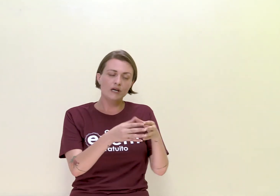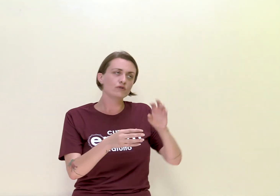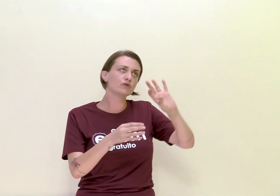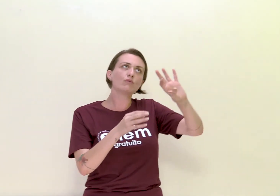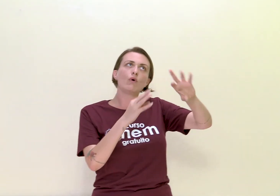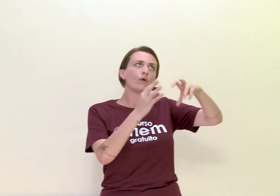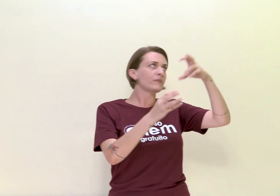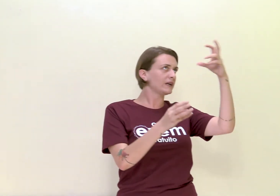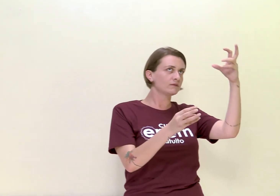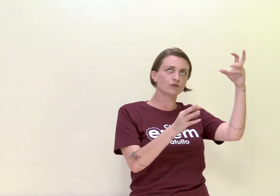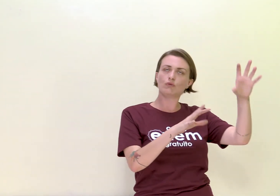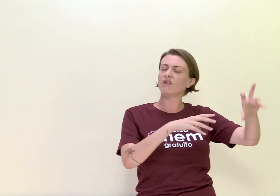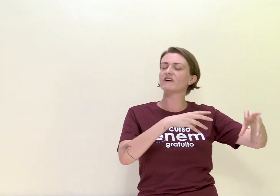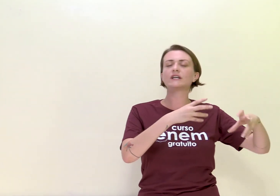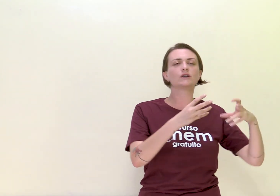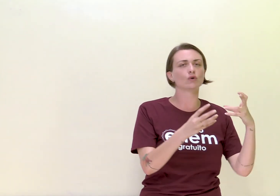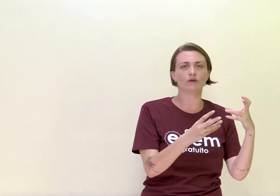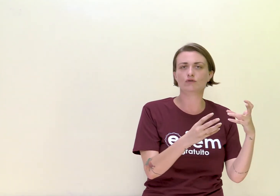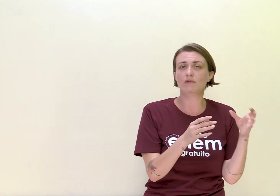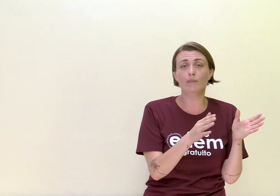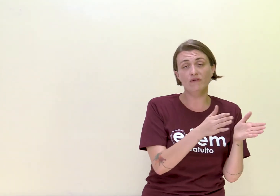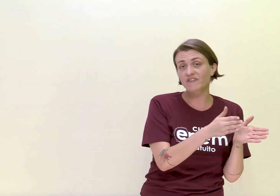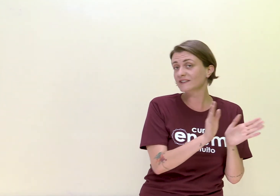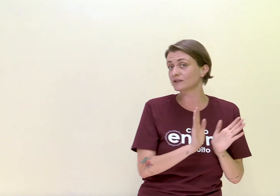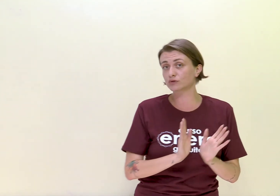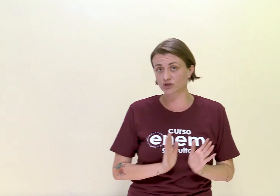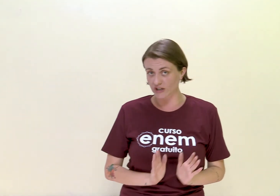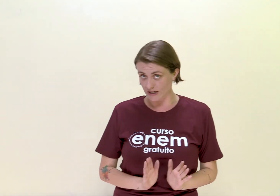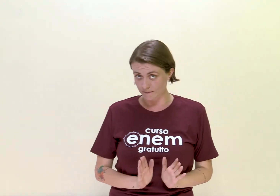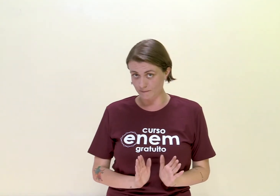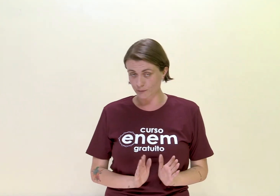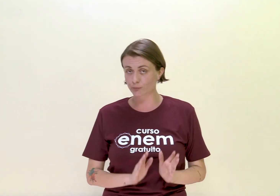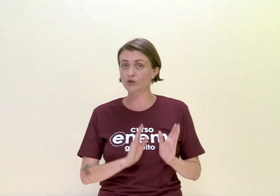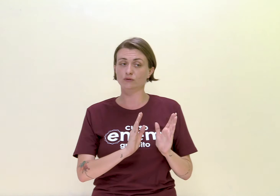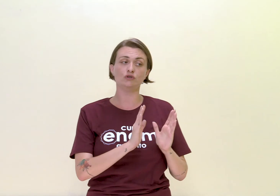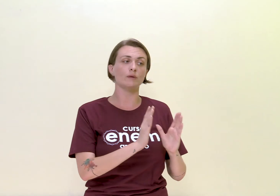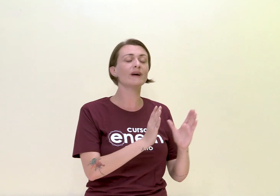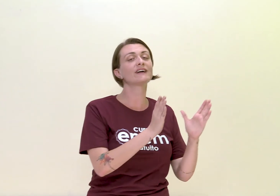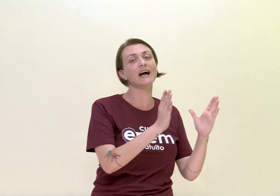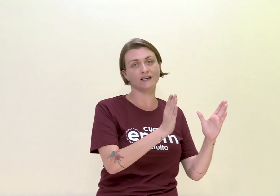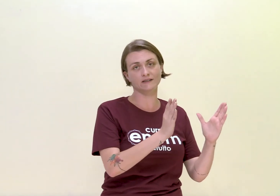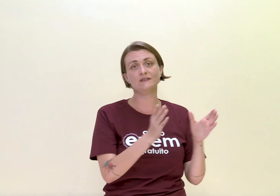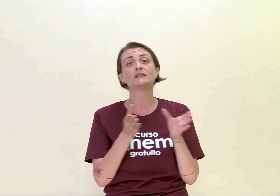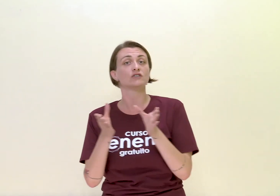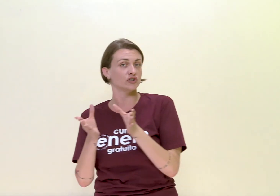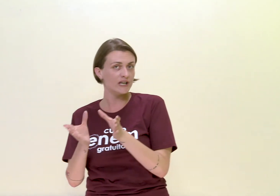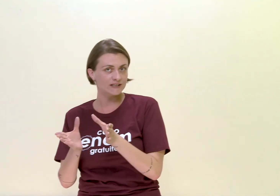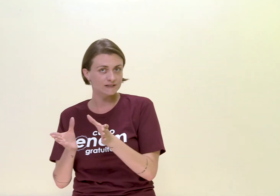de um homem, de um governador, de uma província do Chile, por isso chama Cartas Chilenas.